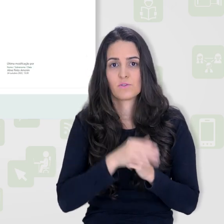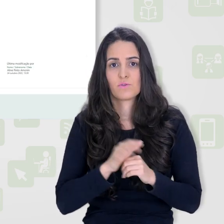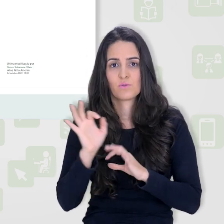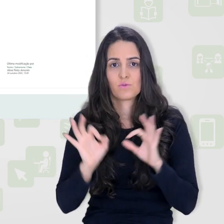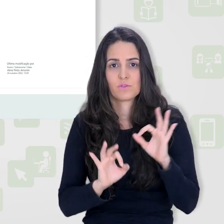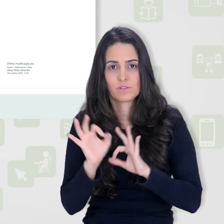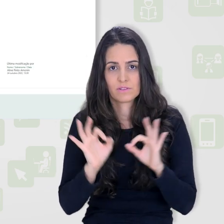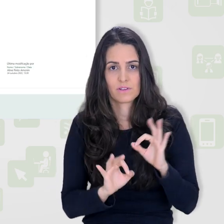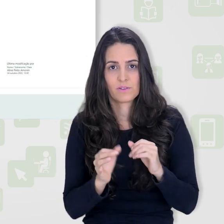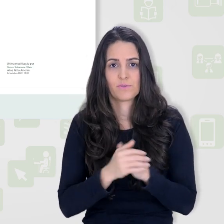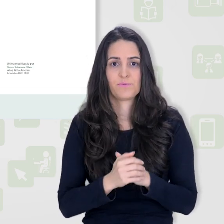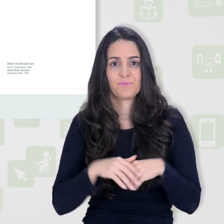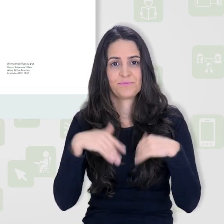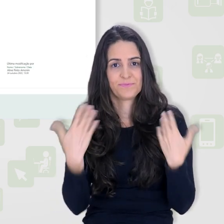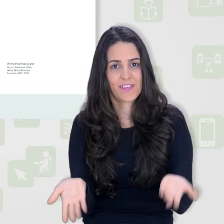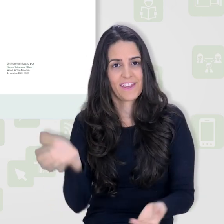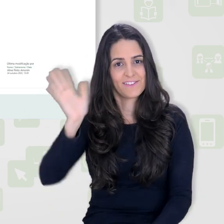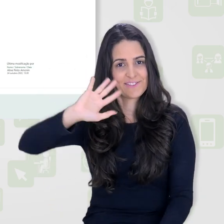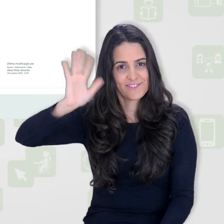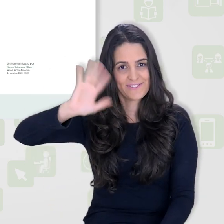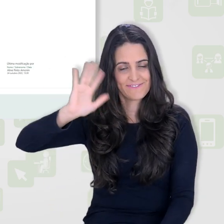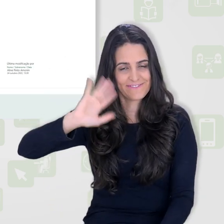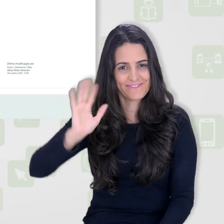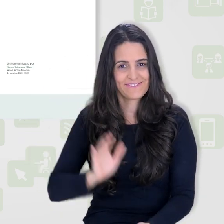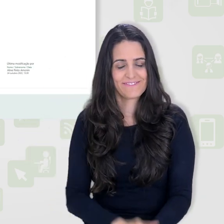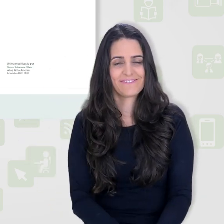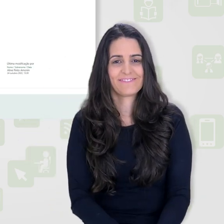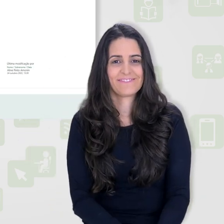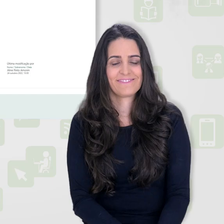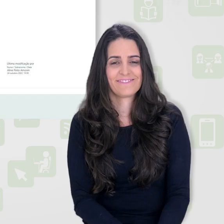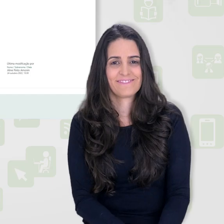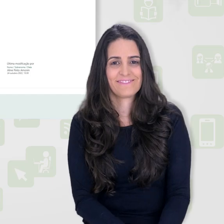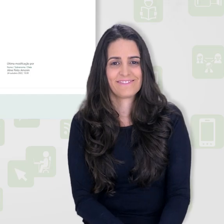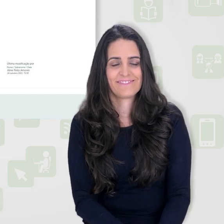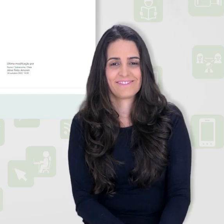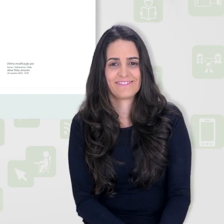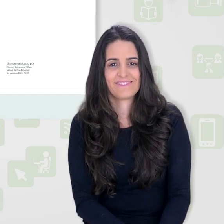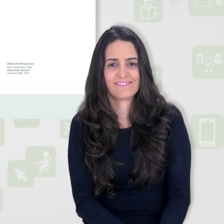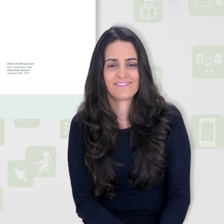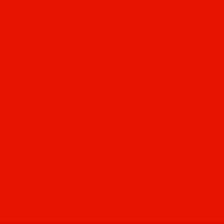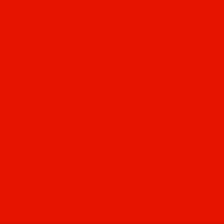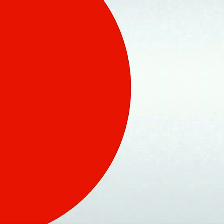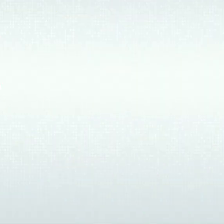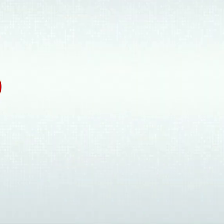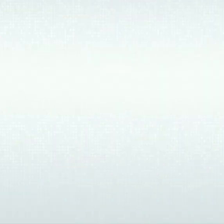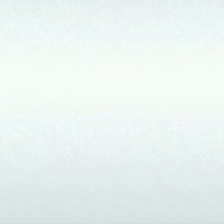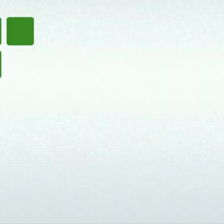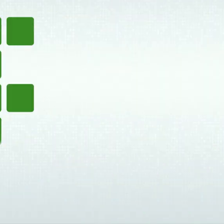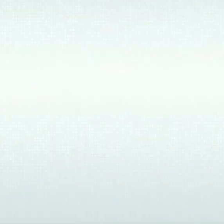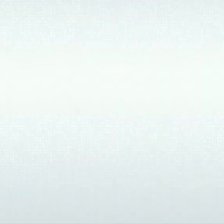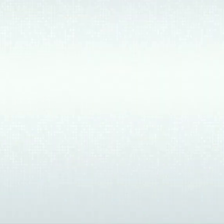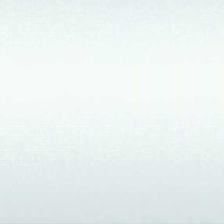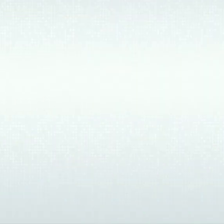vai ficar muito mais fácil e mais organizada. Então, é isso e até o próximo. Tchau.